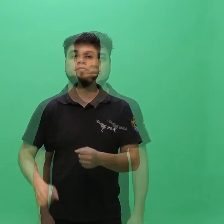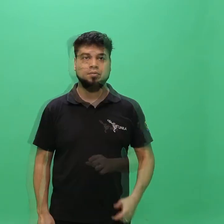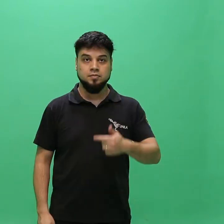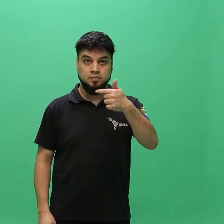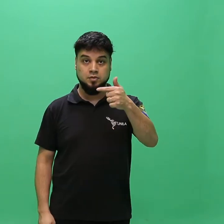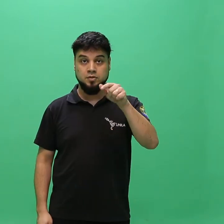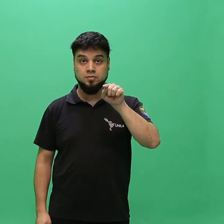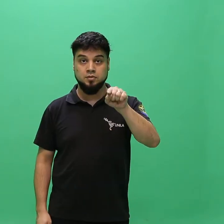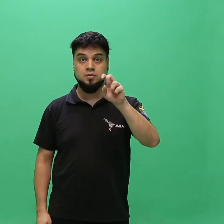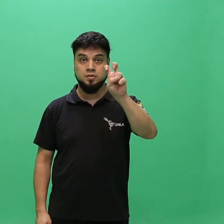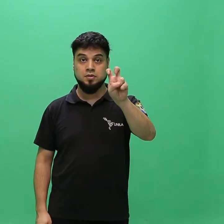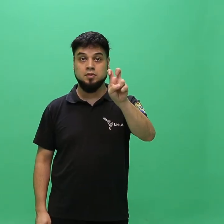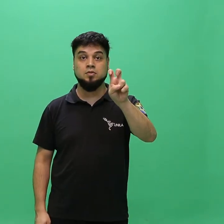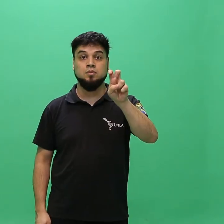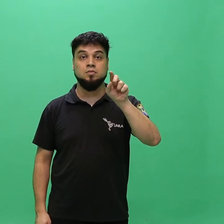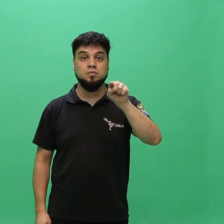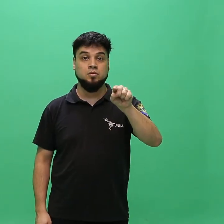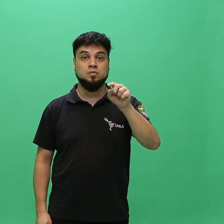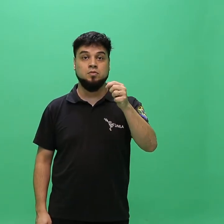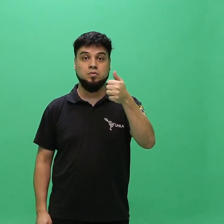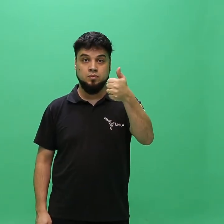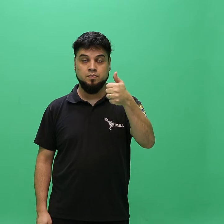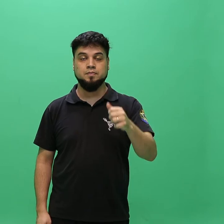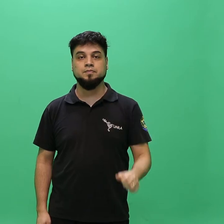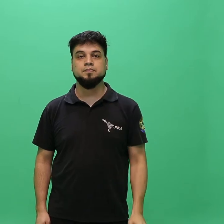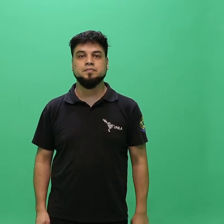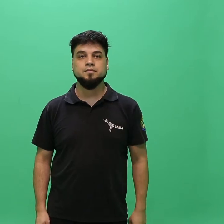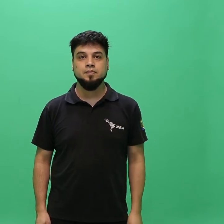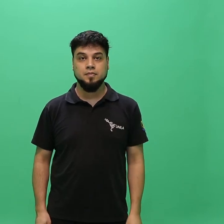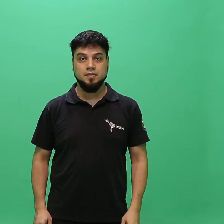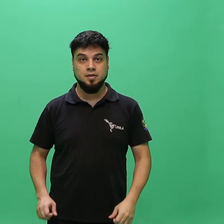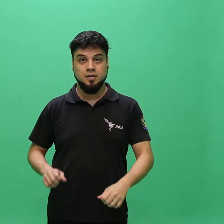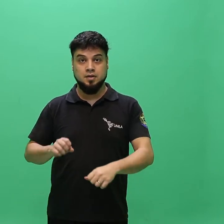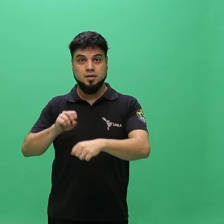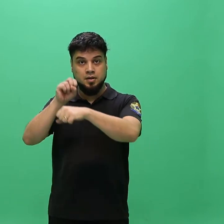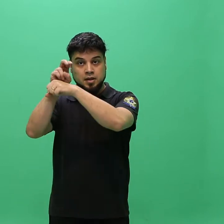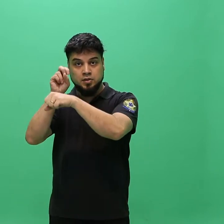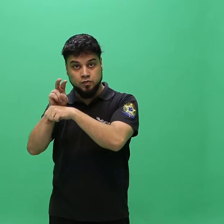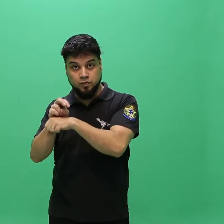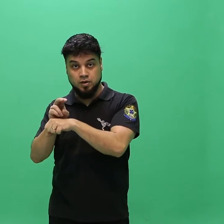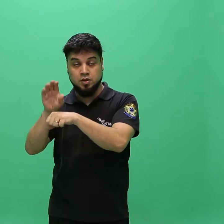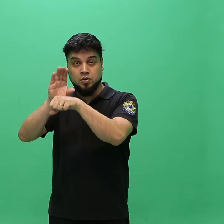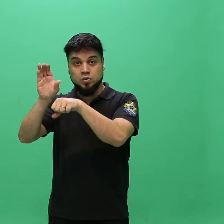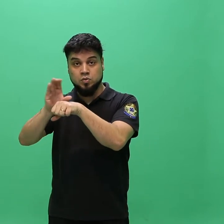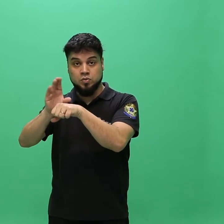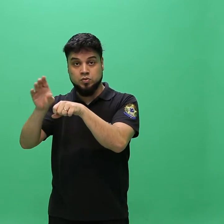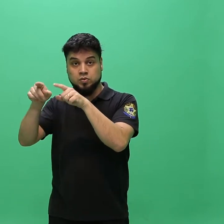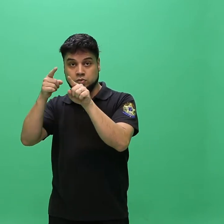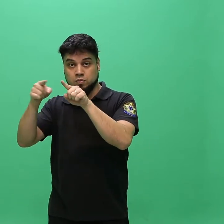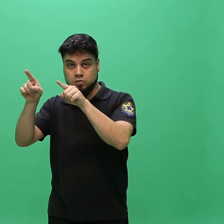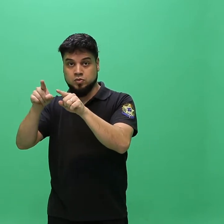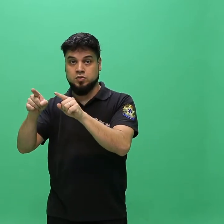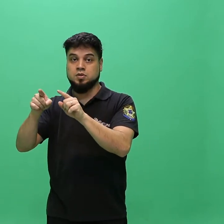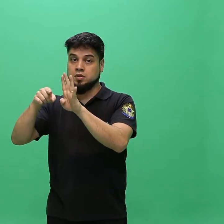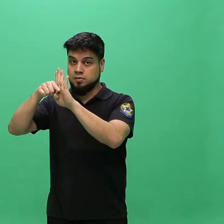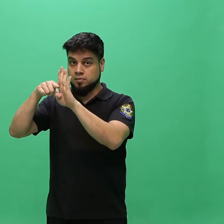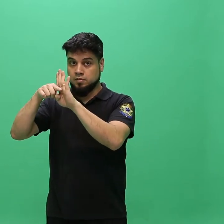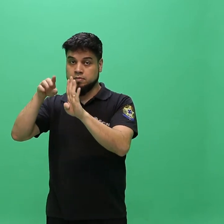2.5.1. As vagas ofertadas para o curso de Música Bacharelado